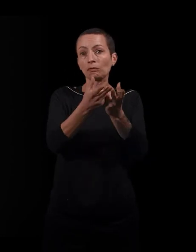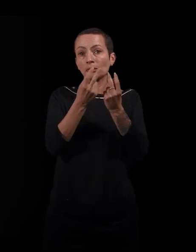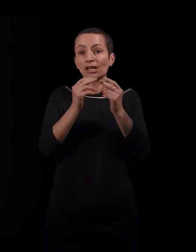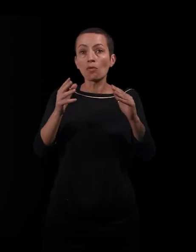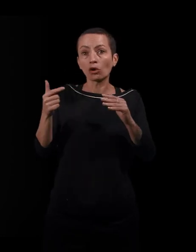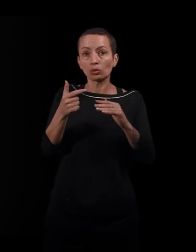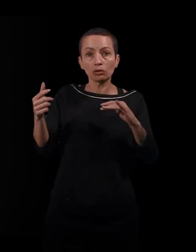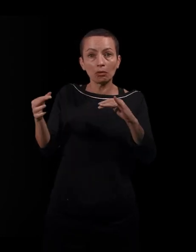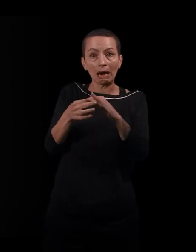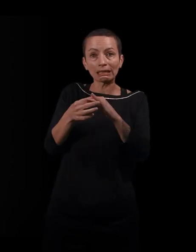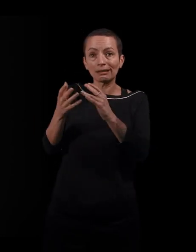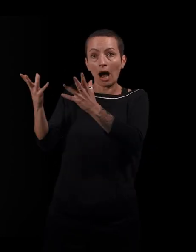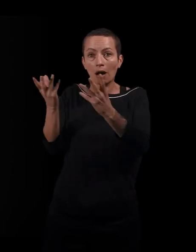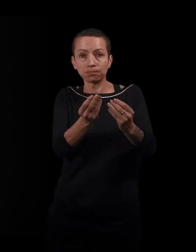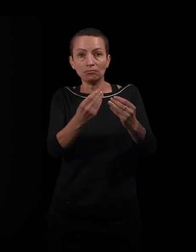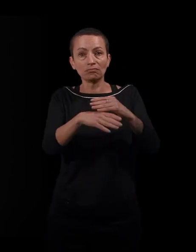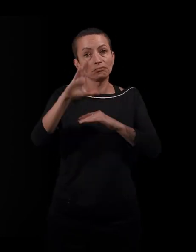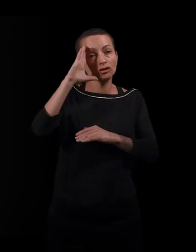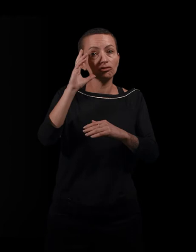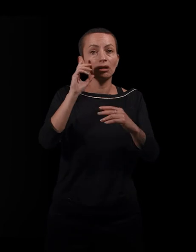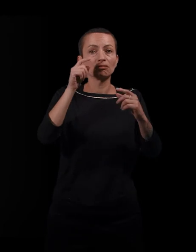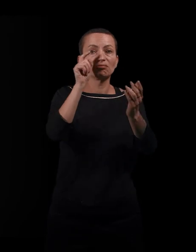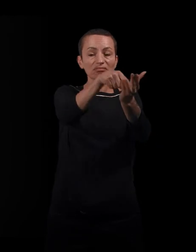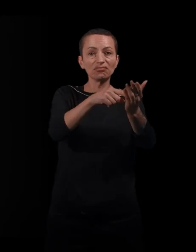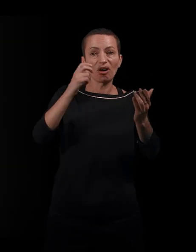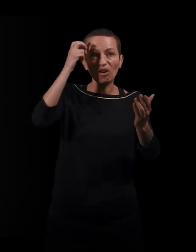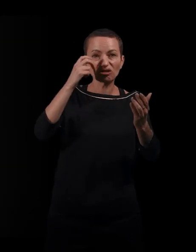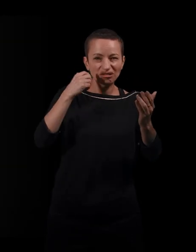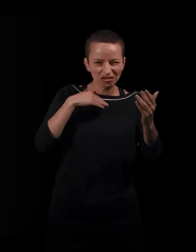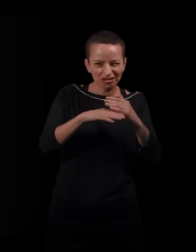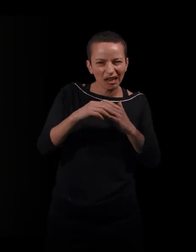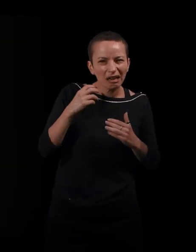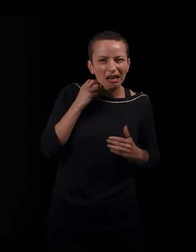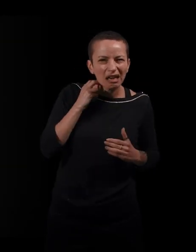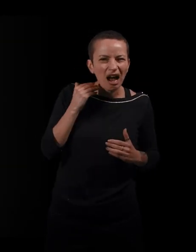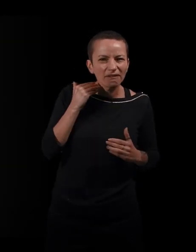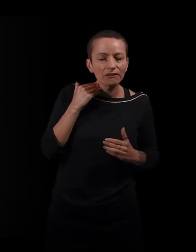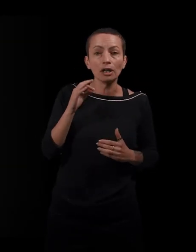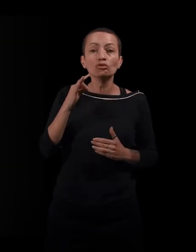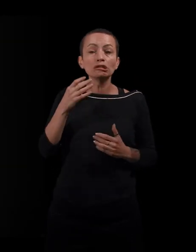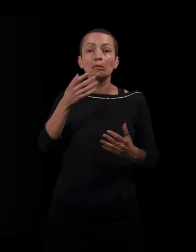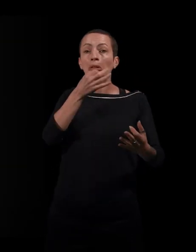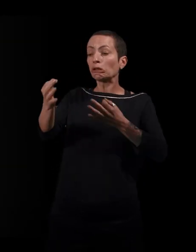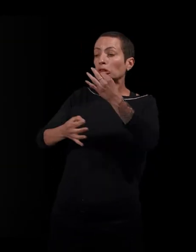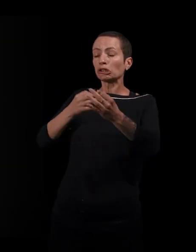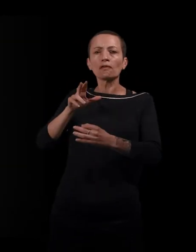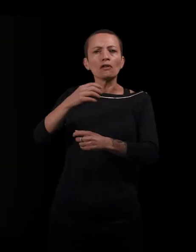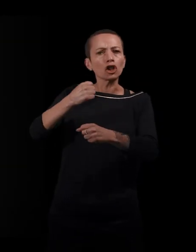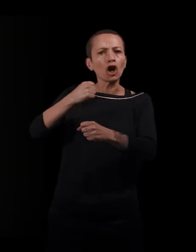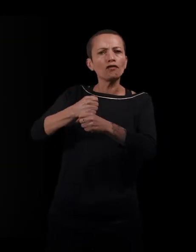hébergés à Angers dans une sorte de cave tout près d'Angers. au